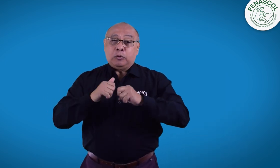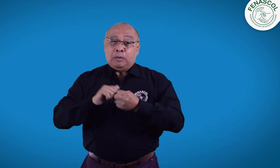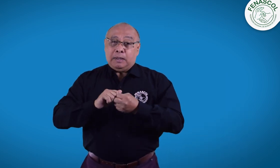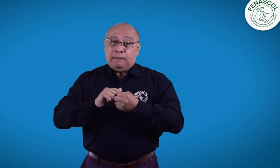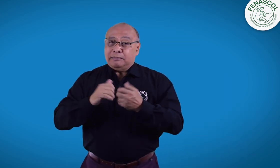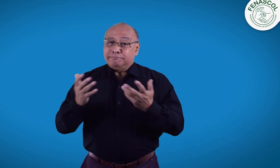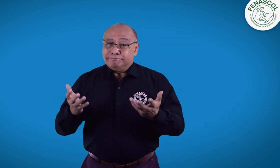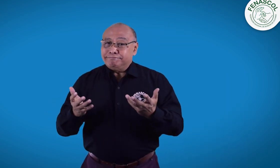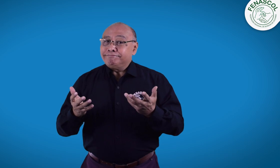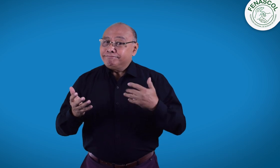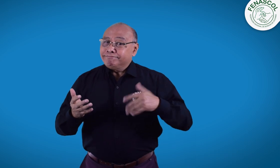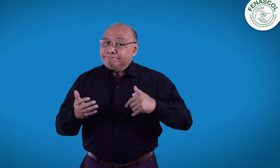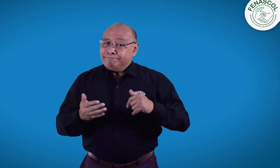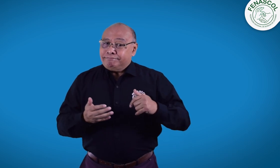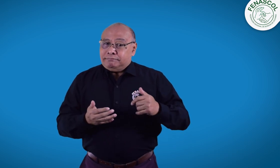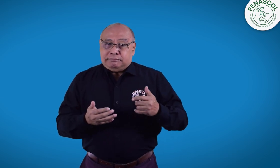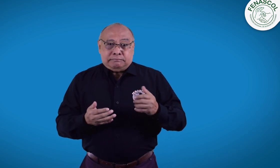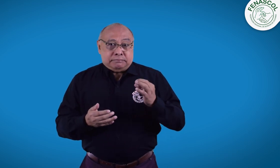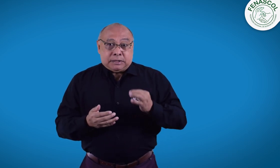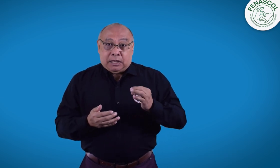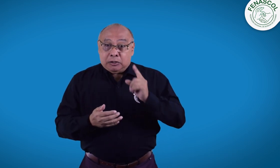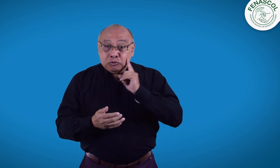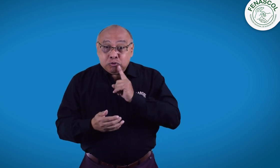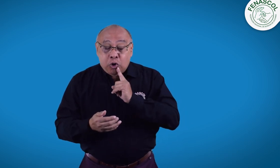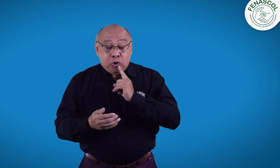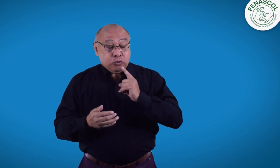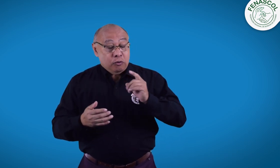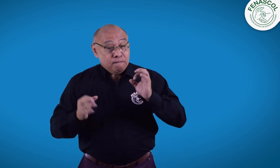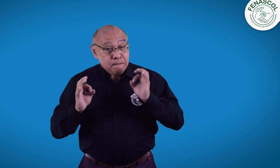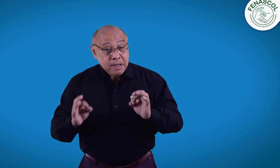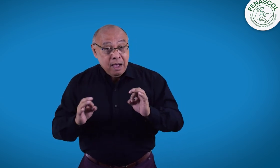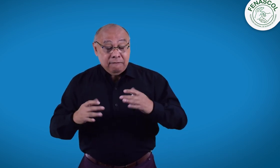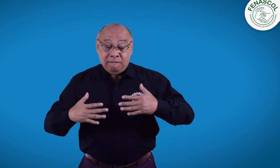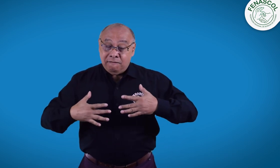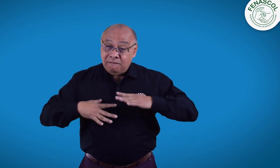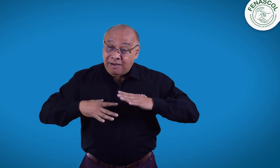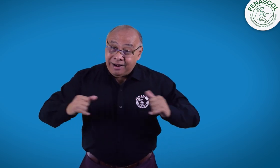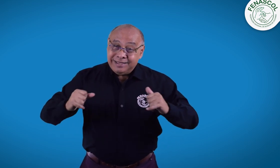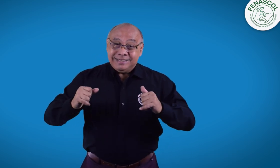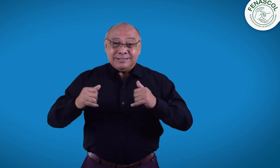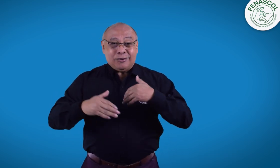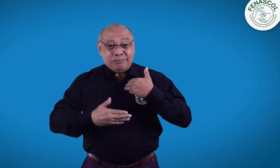diversas problemáticas, pues este proceso electoral no es satisfactorio para las personas sordas.